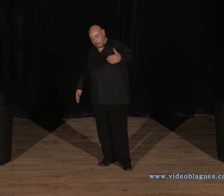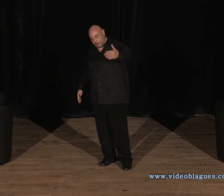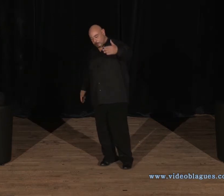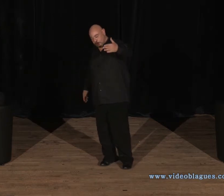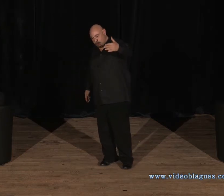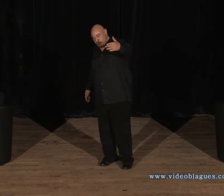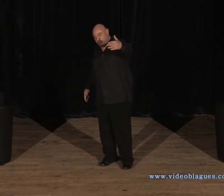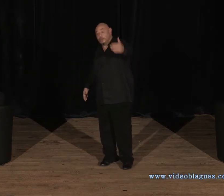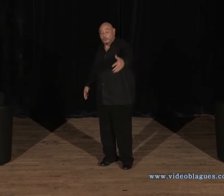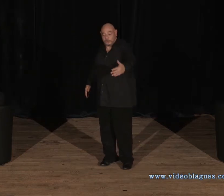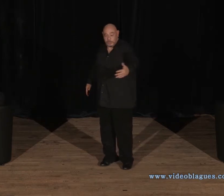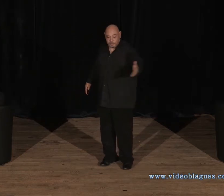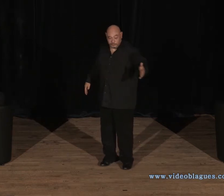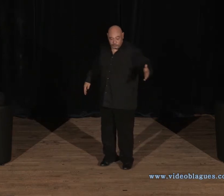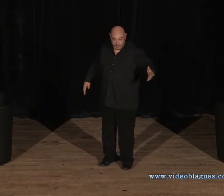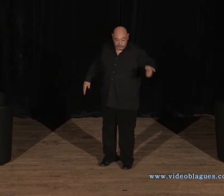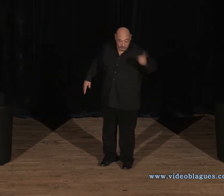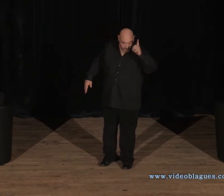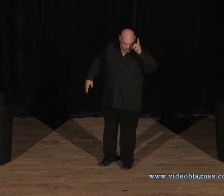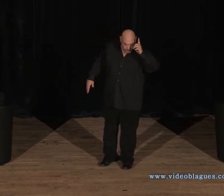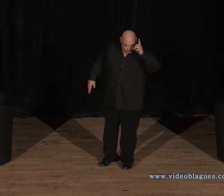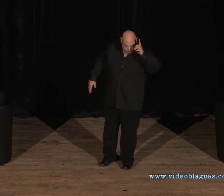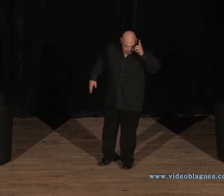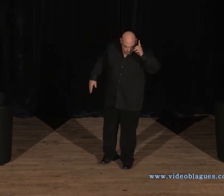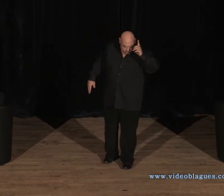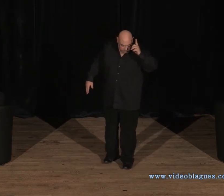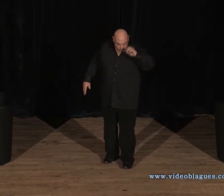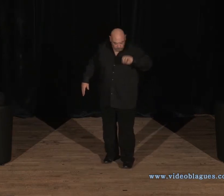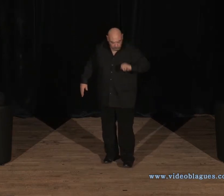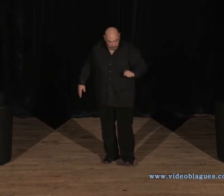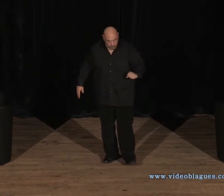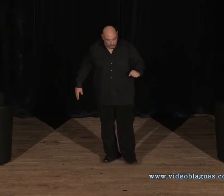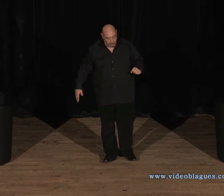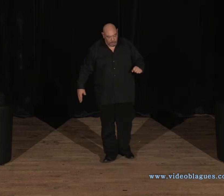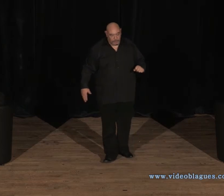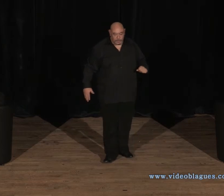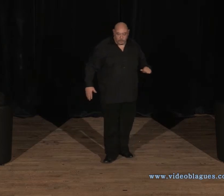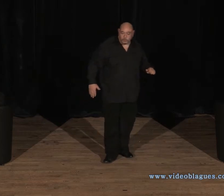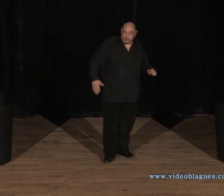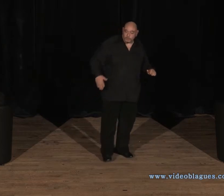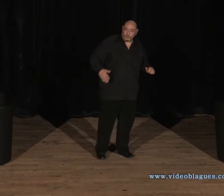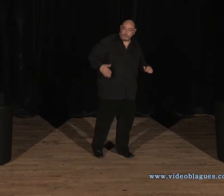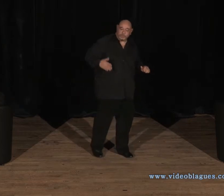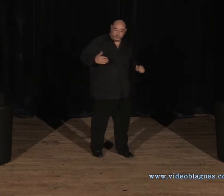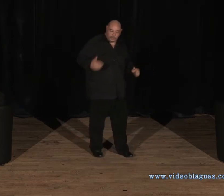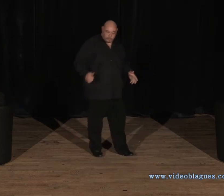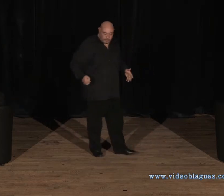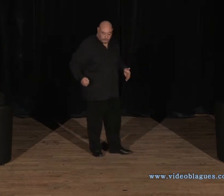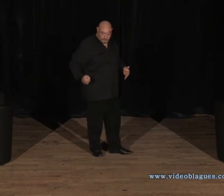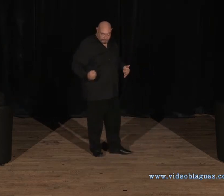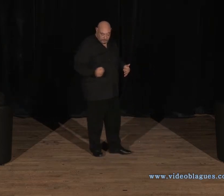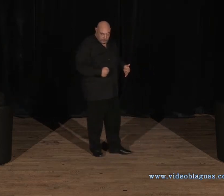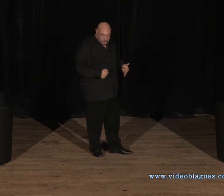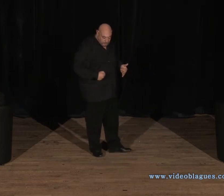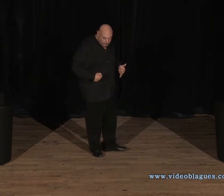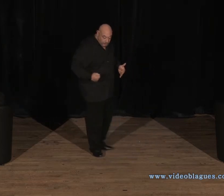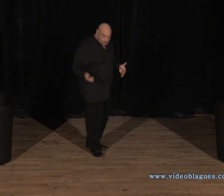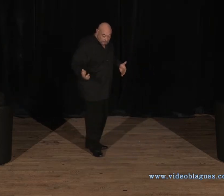d'un côté l'armée française qui veille et de l'autre côté, l'armée centrafricaine qui veille aussi.